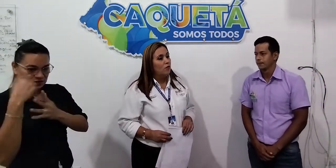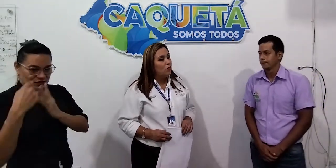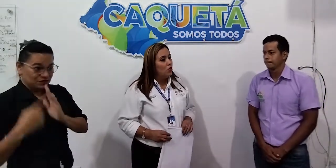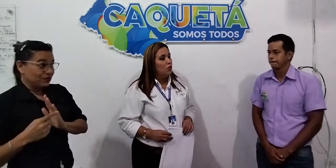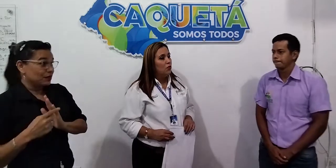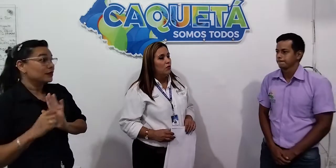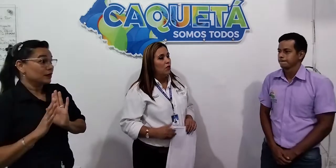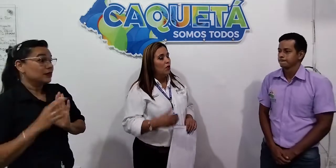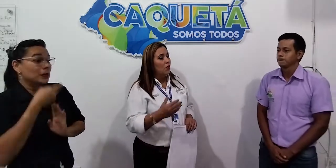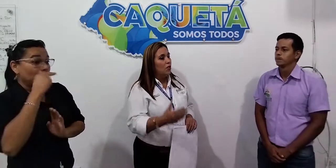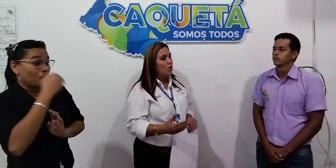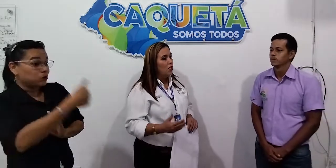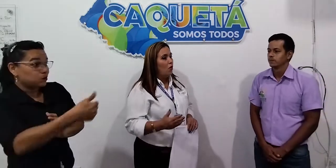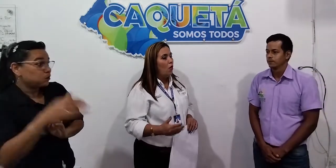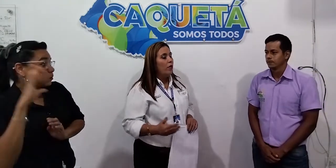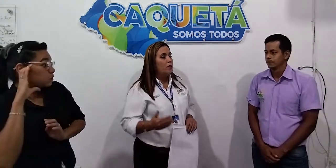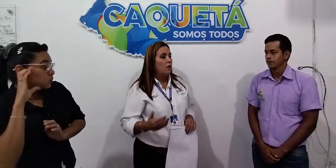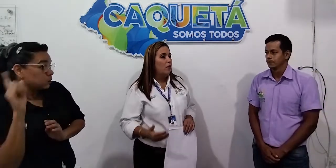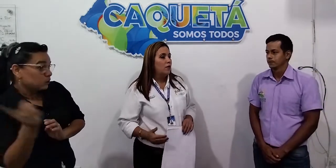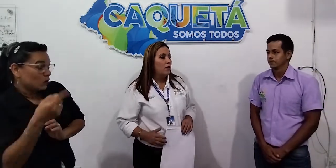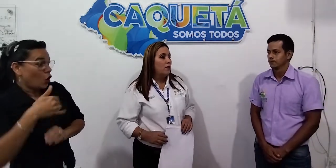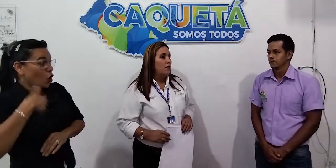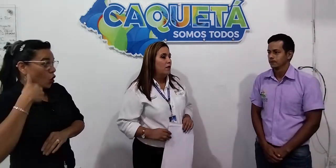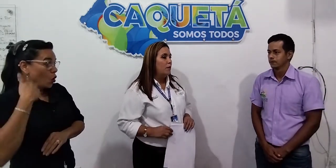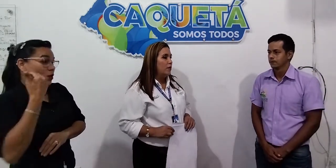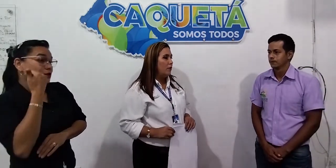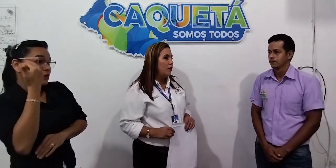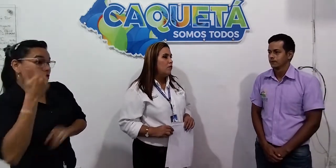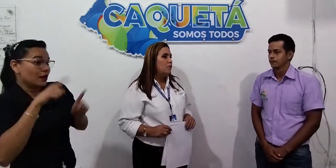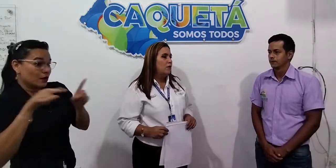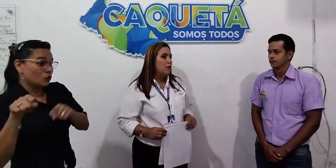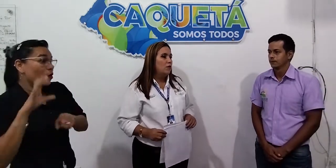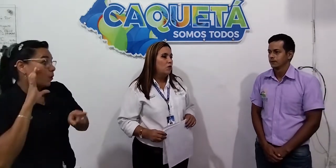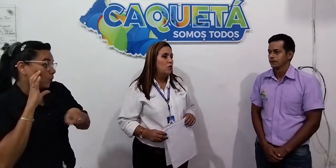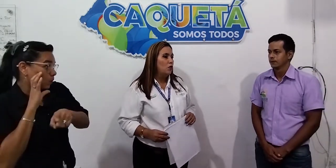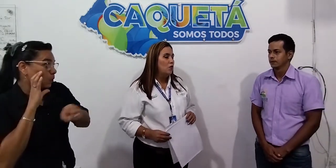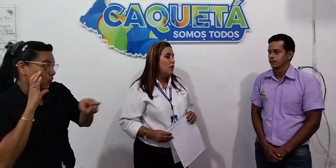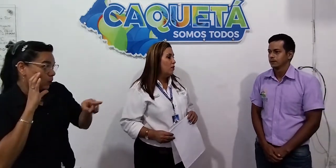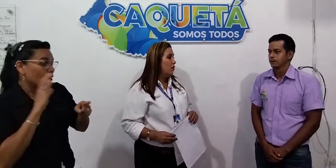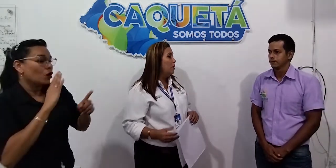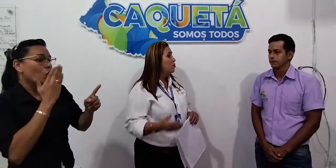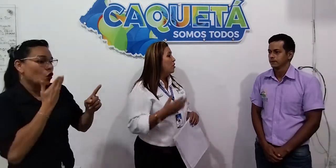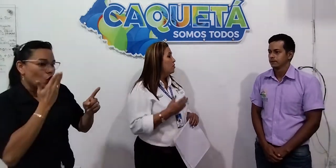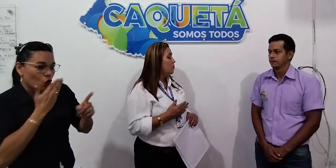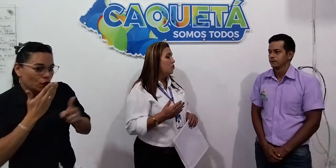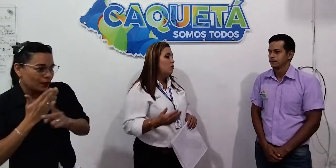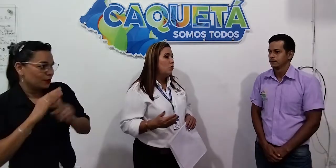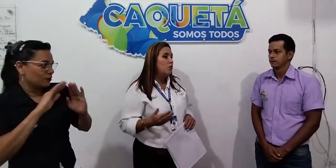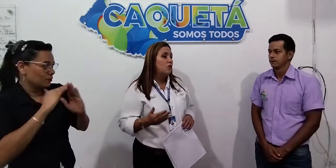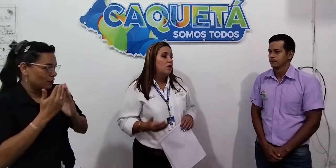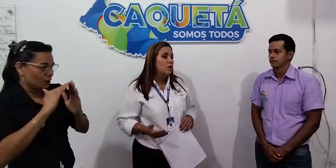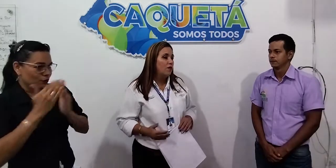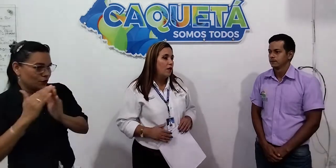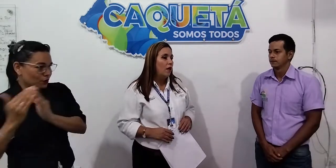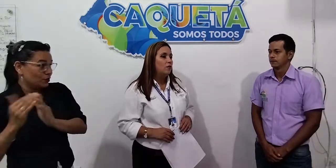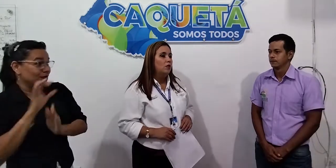niños, niñas, jóvenes y adolescentes en el departamento, en nuestra institución educativa en los 15 municipios no certificados.